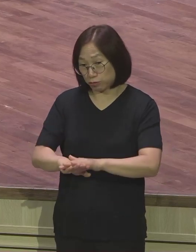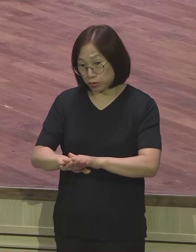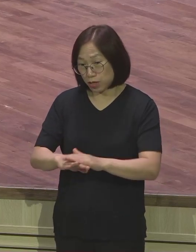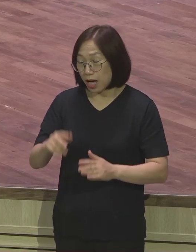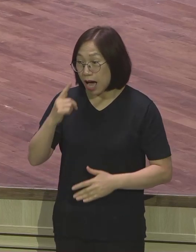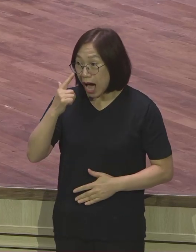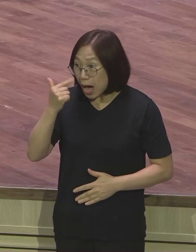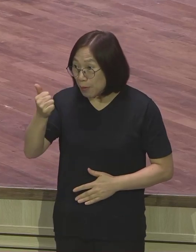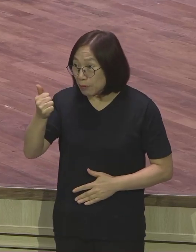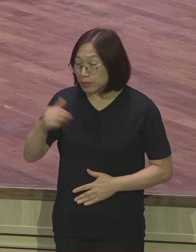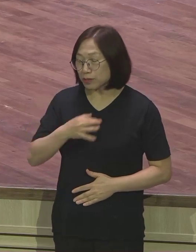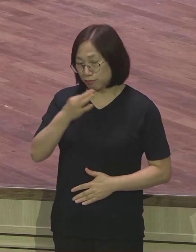부르게 하셨느니라.